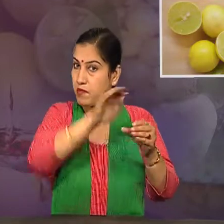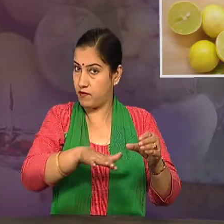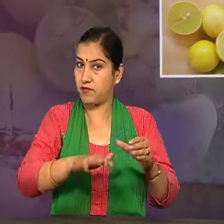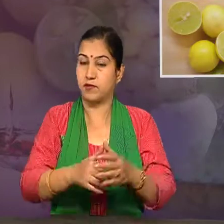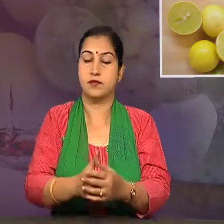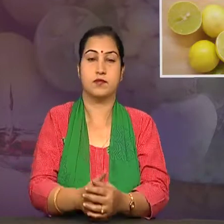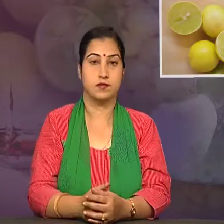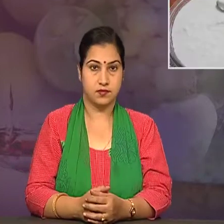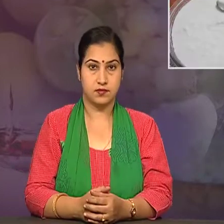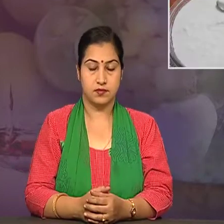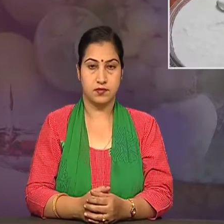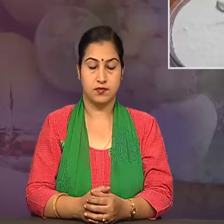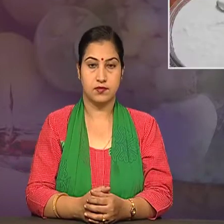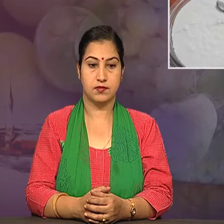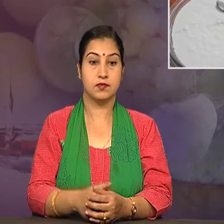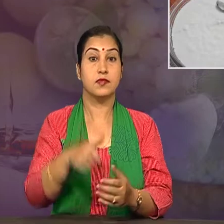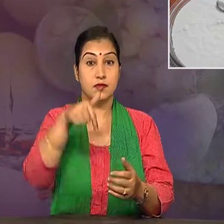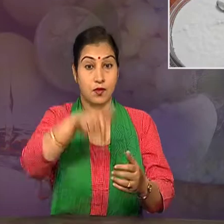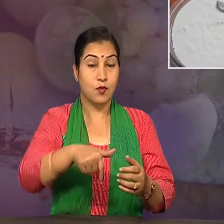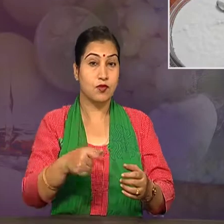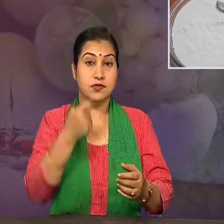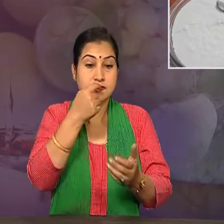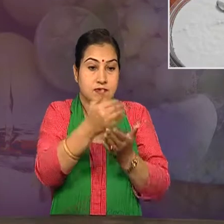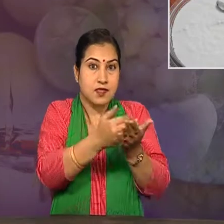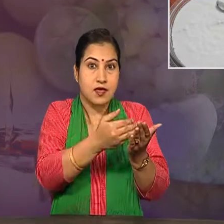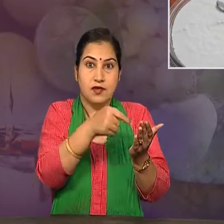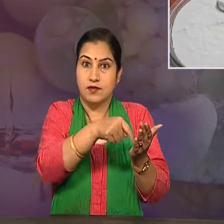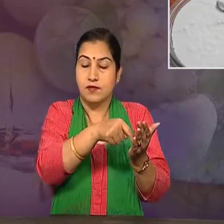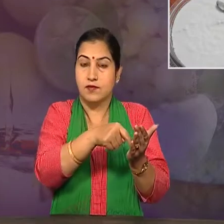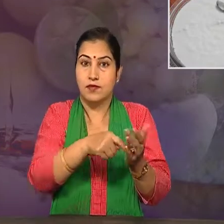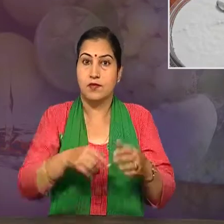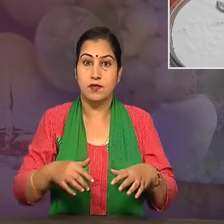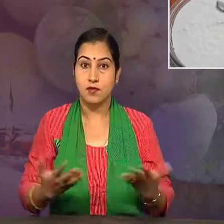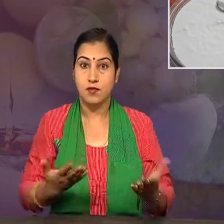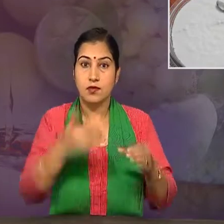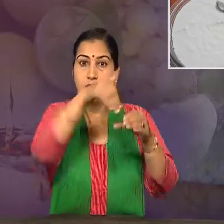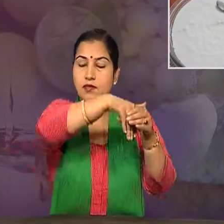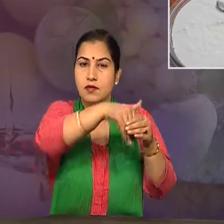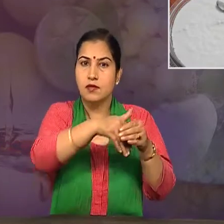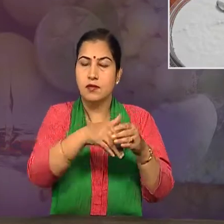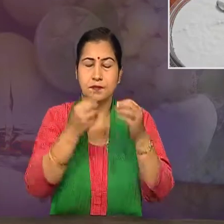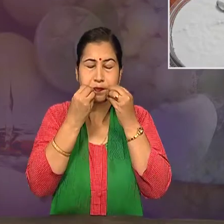यह है दही दही का स्वाद खटा